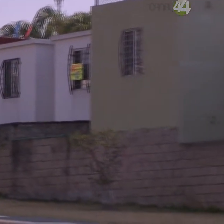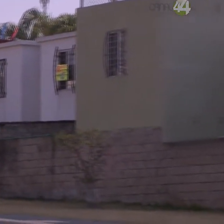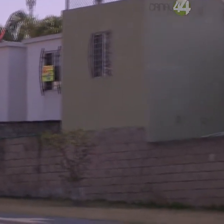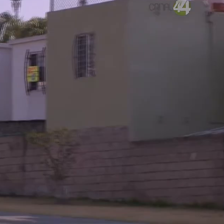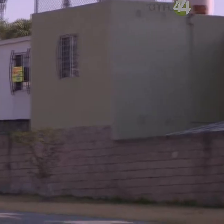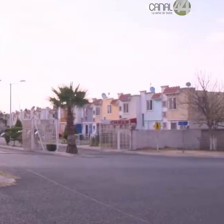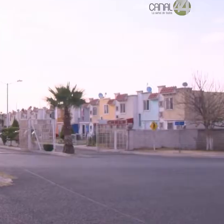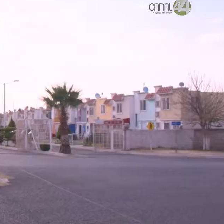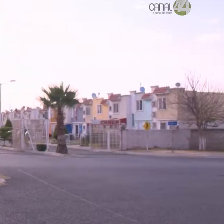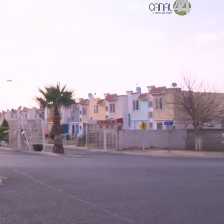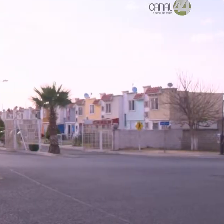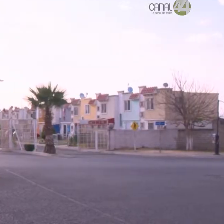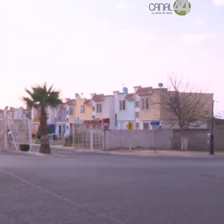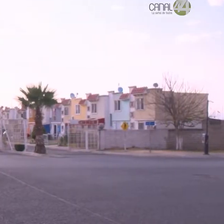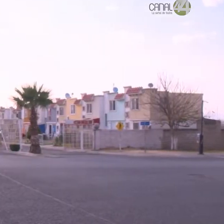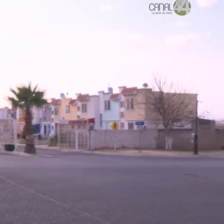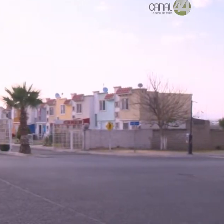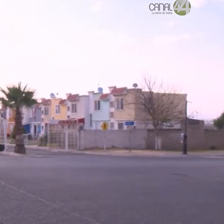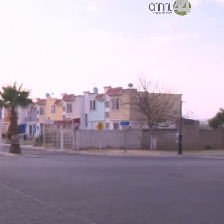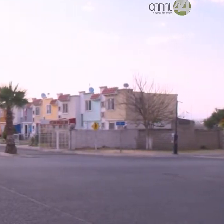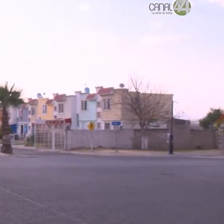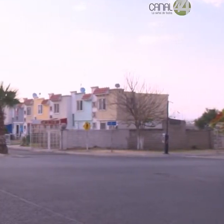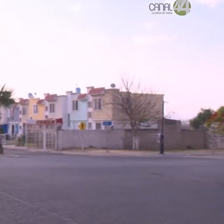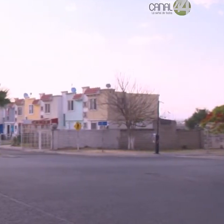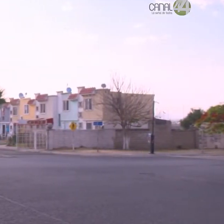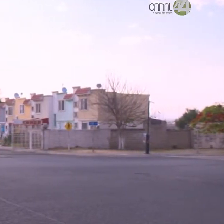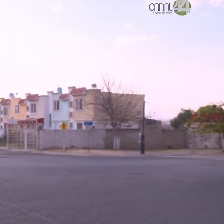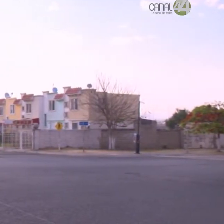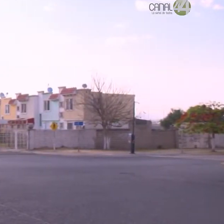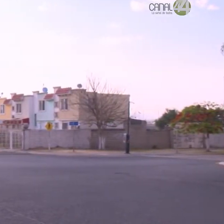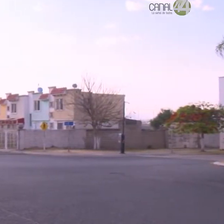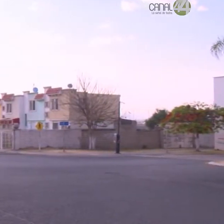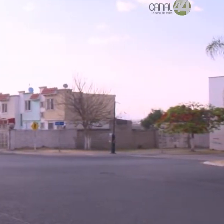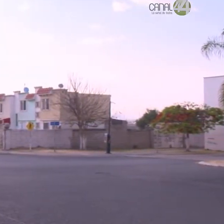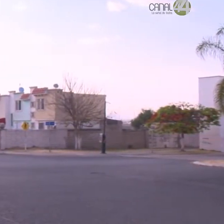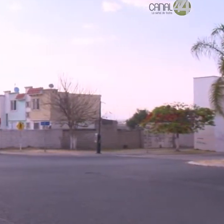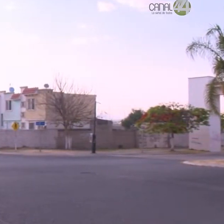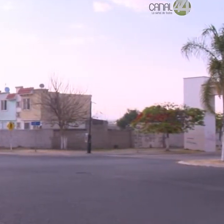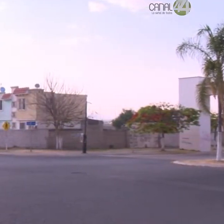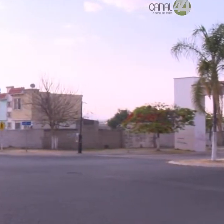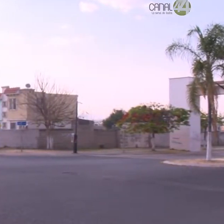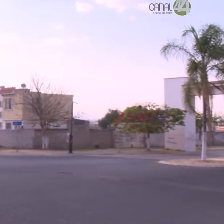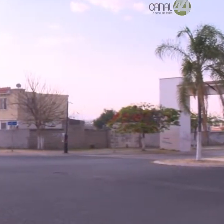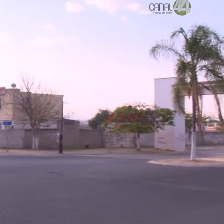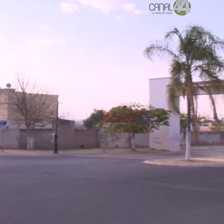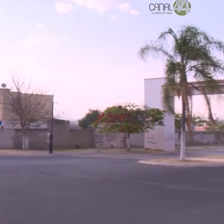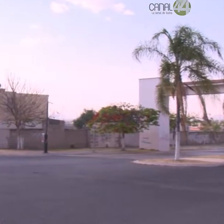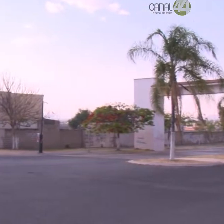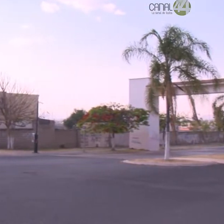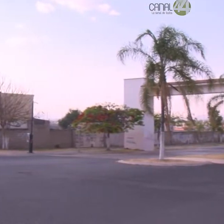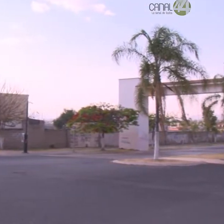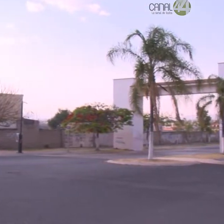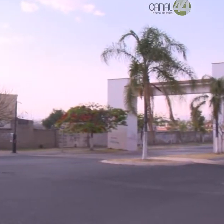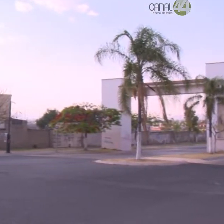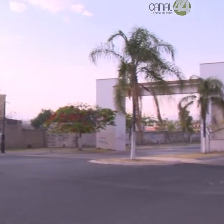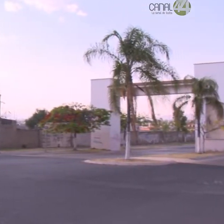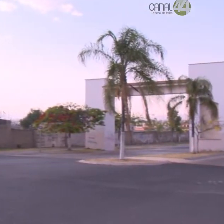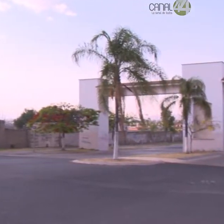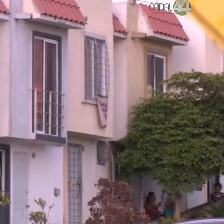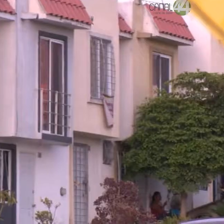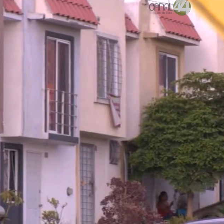más estrictas y sanciones a constructores que no cumplen y no respeten los espacios públicos con los lineamientos de la